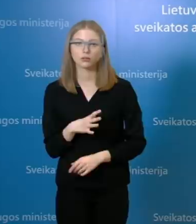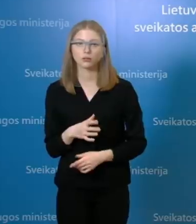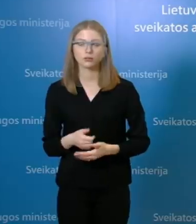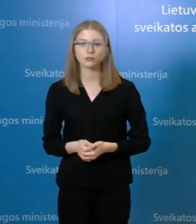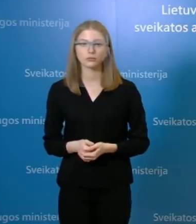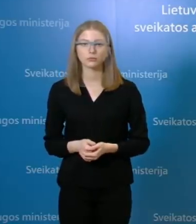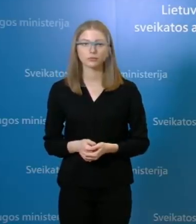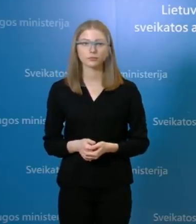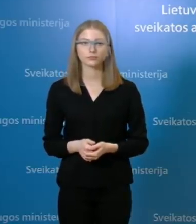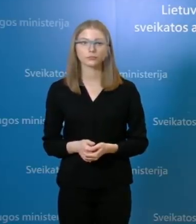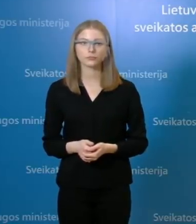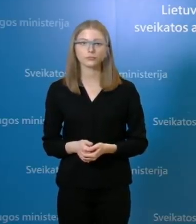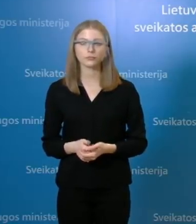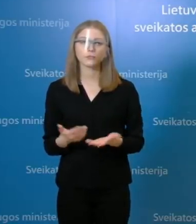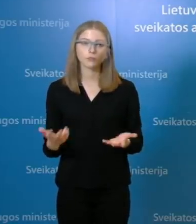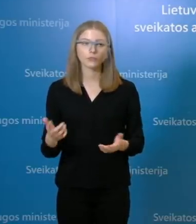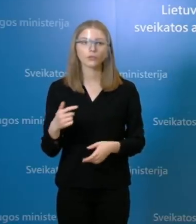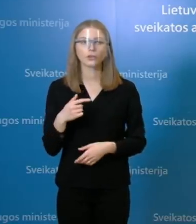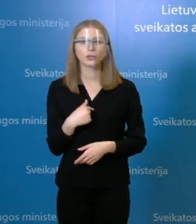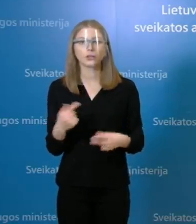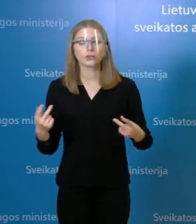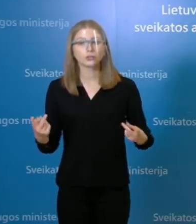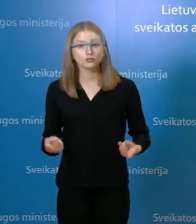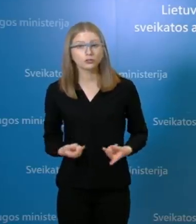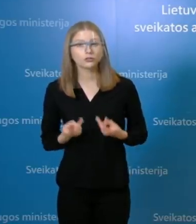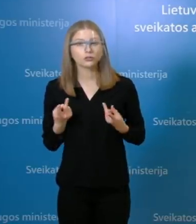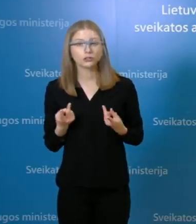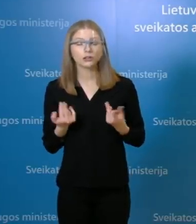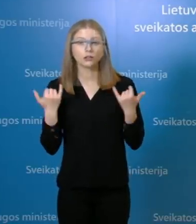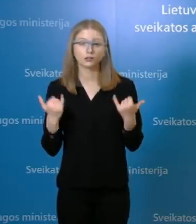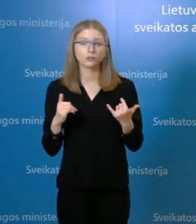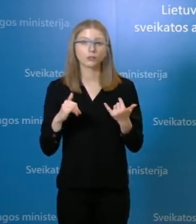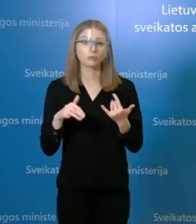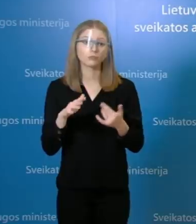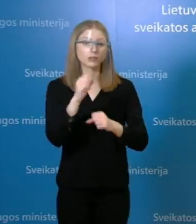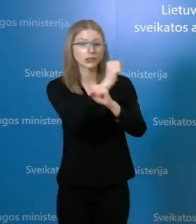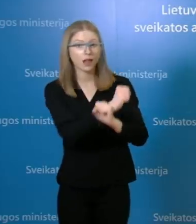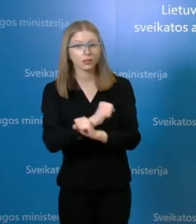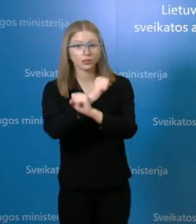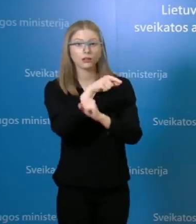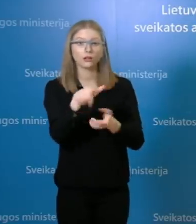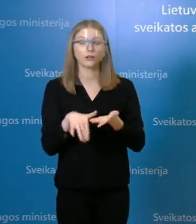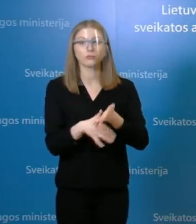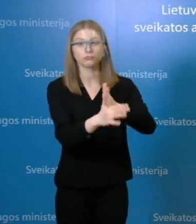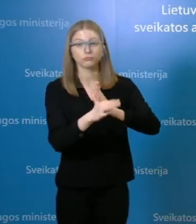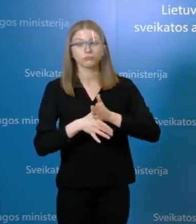yra to rezultatai negalime. Bet labai džiaugiamės, kad tikrai tas bendradarbiajimas vyksta ir mums yra